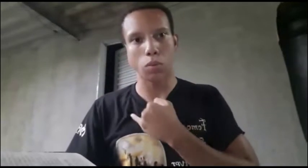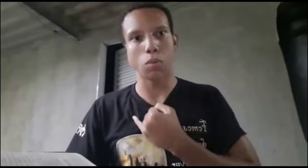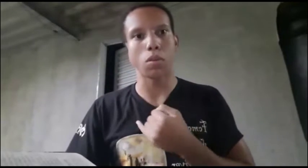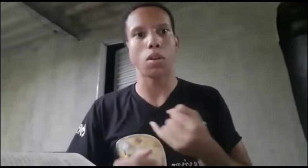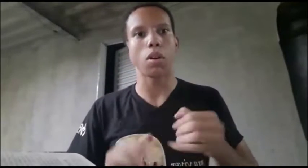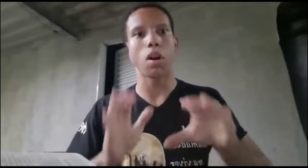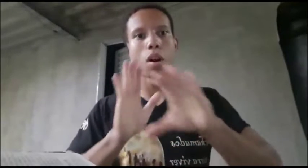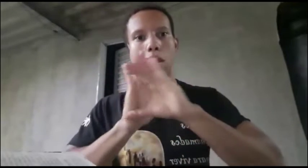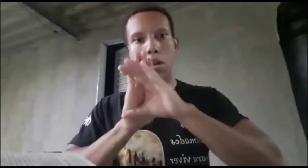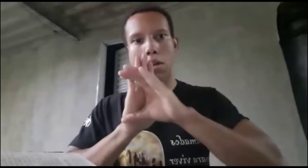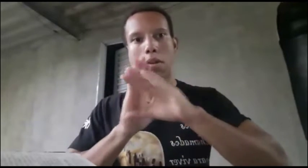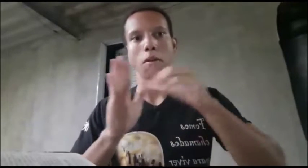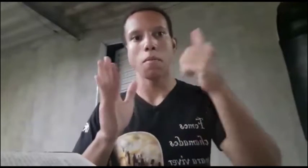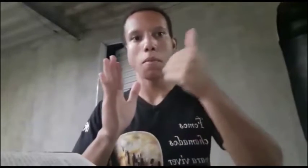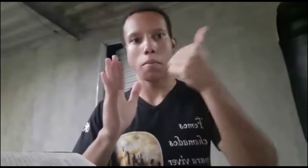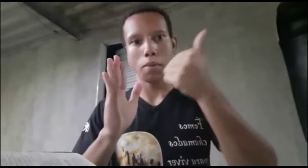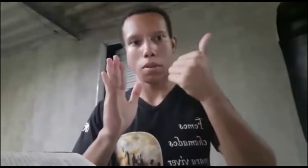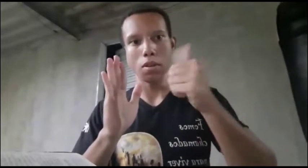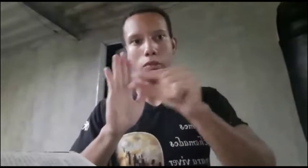capítulo 1, verso 9.